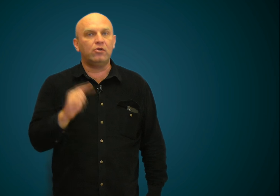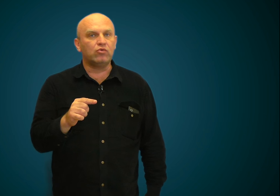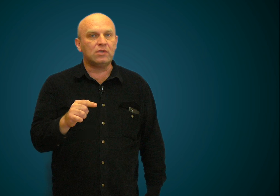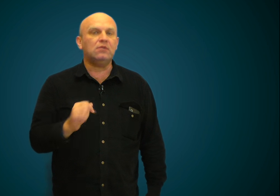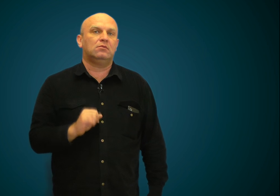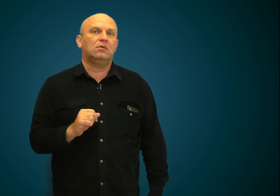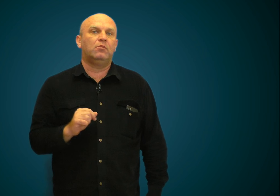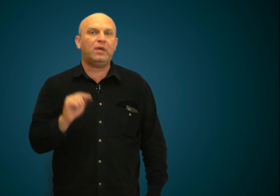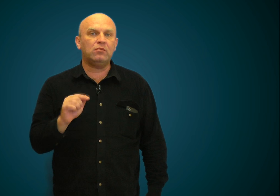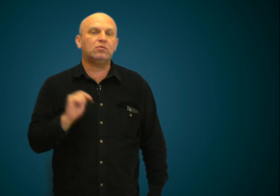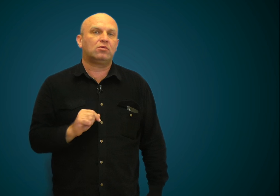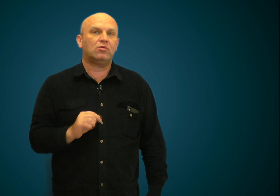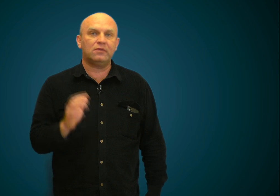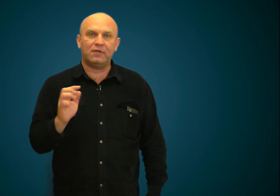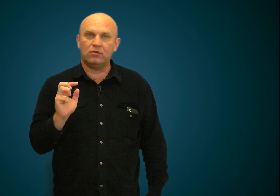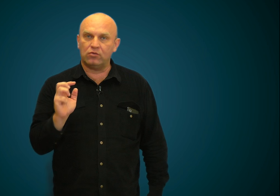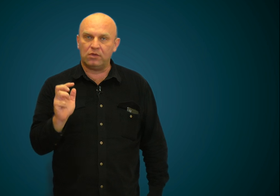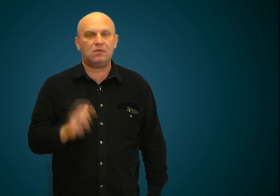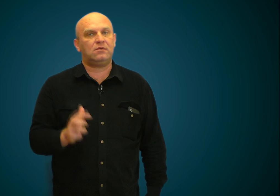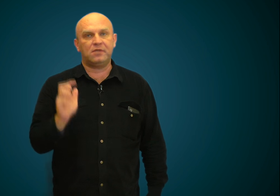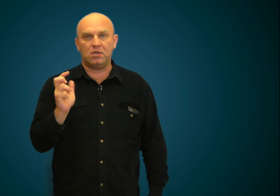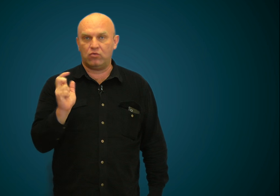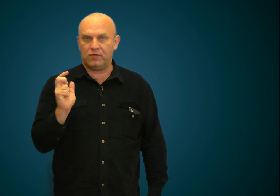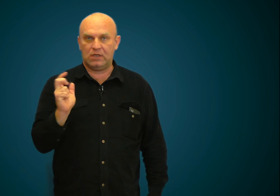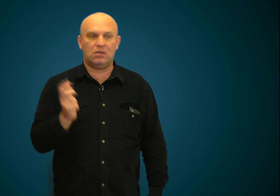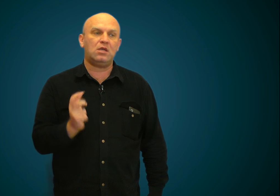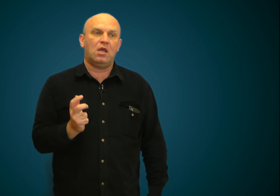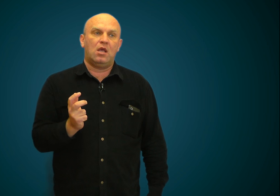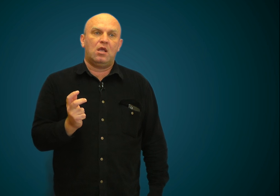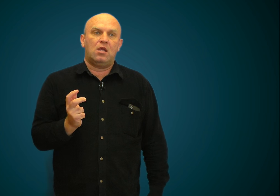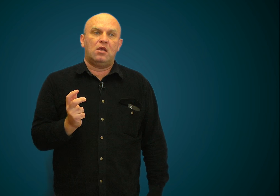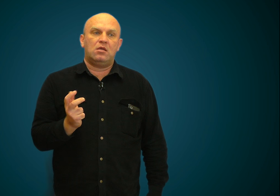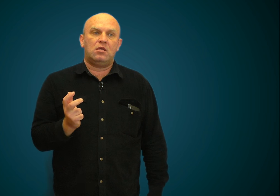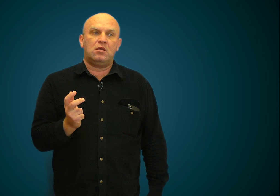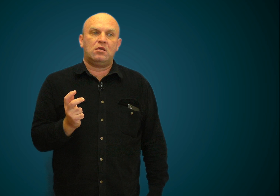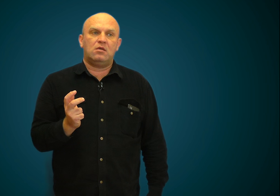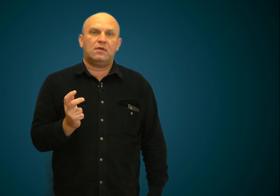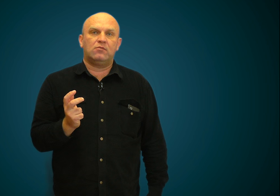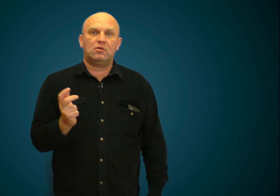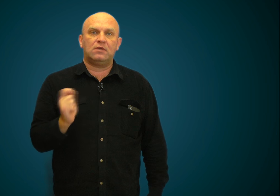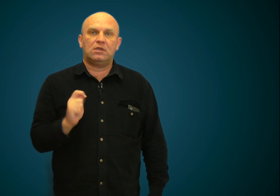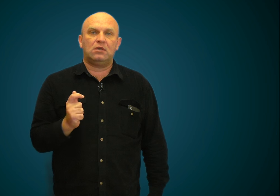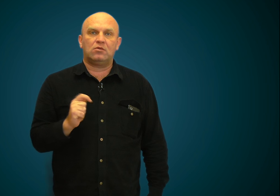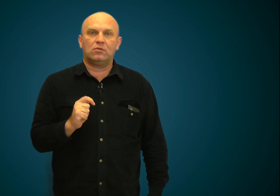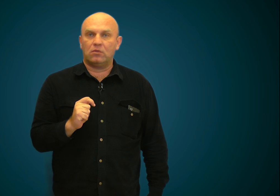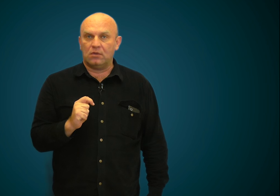Люди поймут, что вы волнуетесь, вы не уверены и вас можно вертеть на чем угодно.